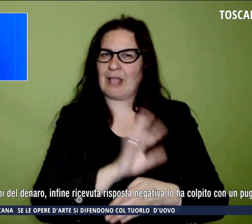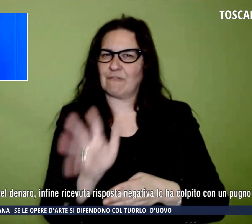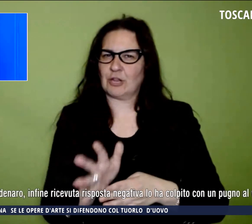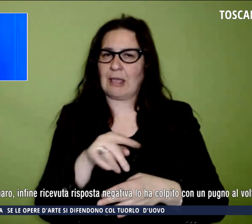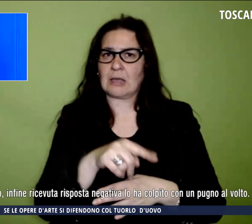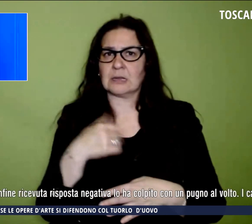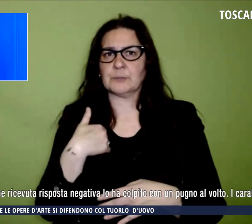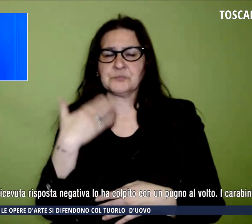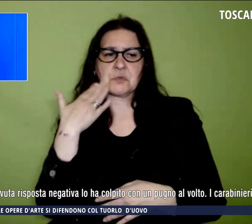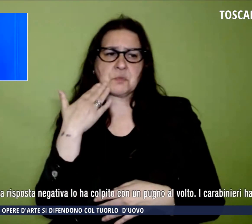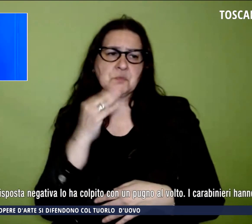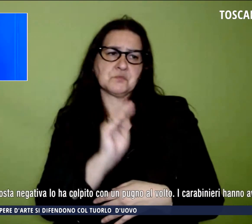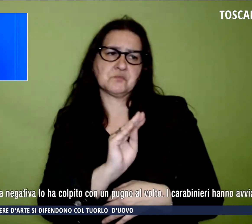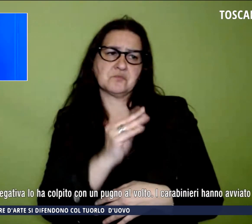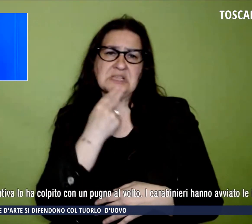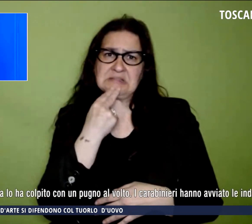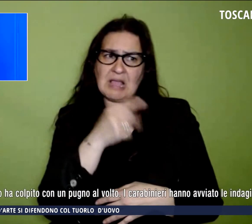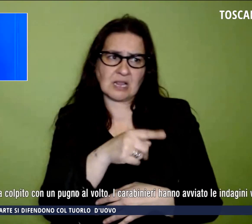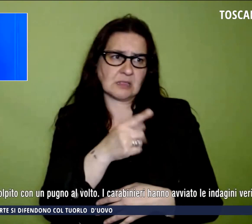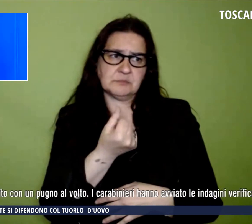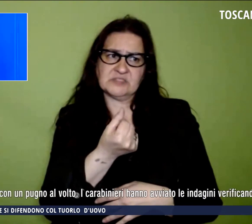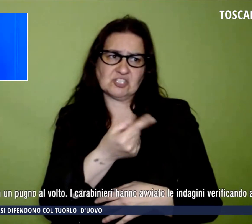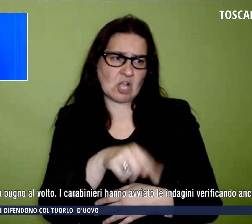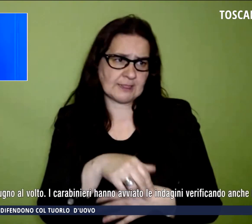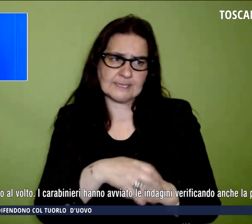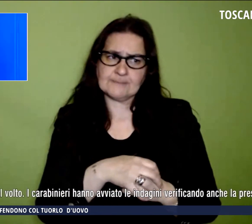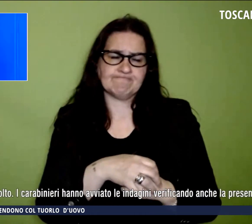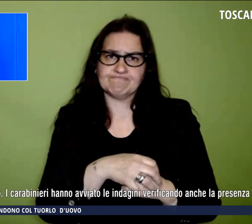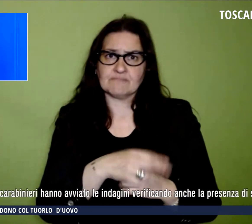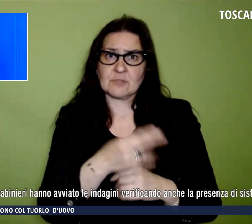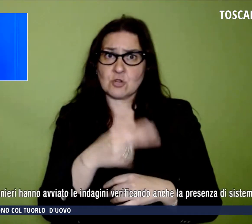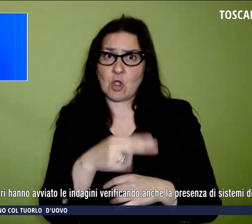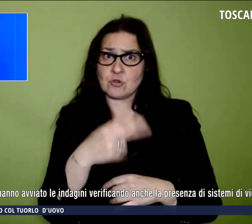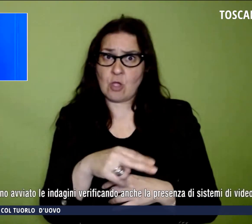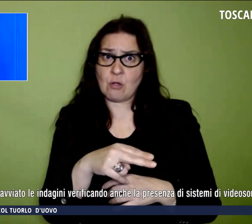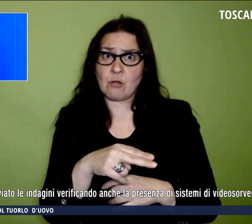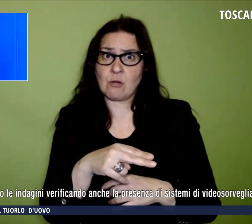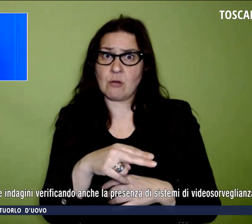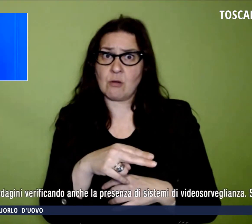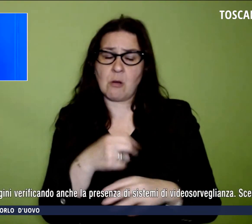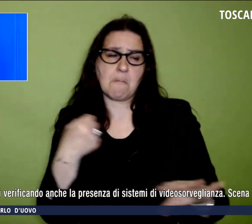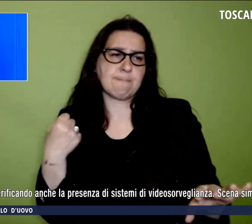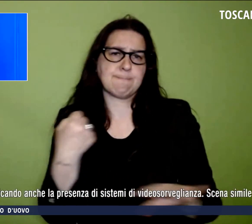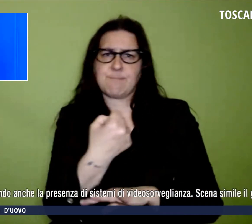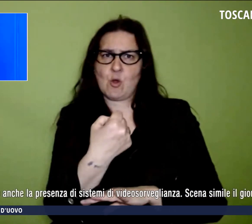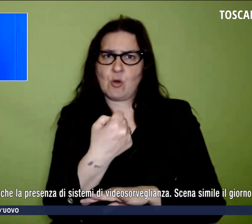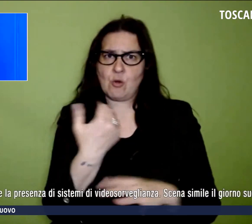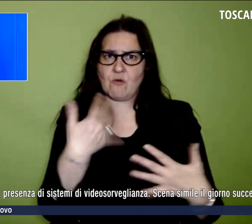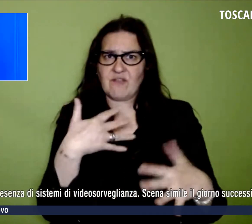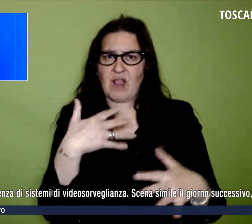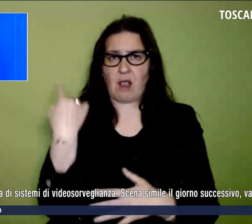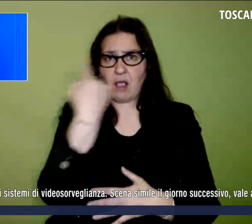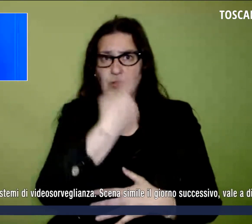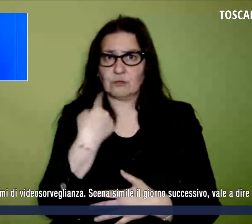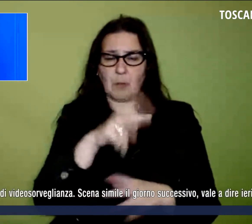sigaretta poi del denaro. Infine ricevuta risposta negativa lo ha colpito con un pugno al volto. I